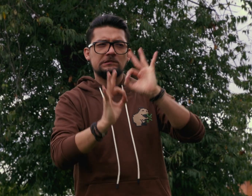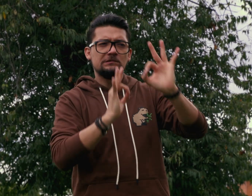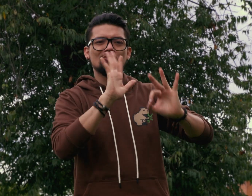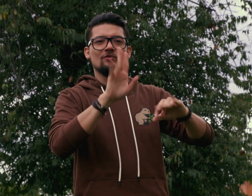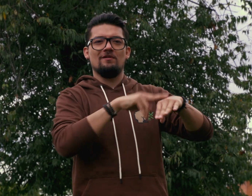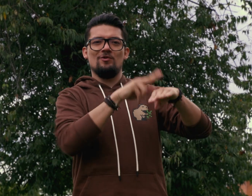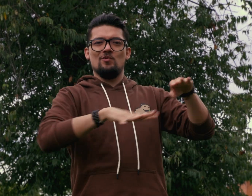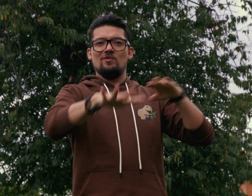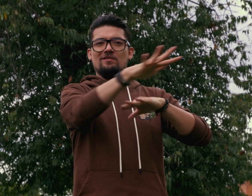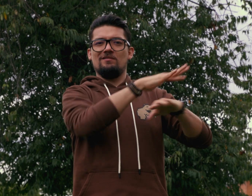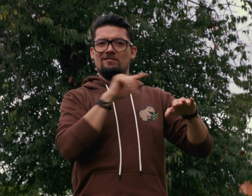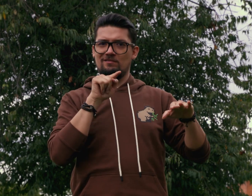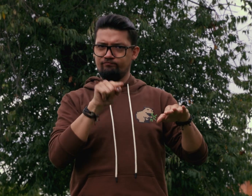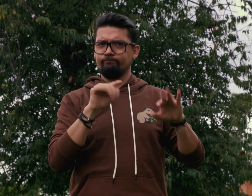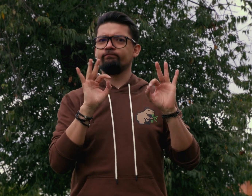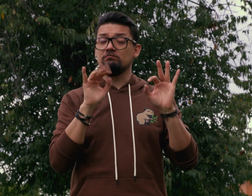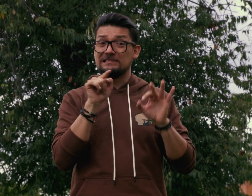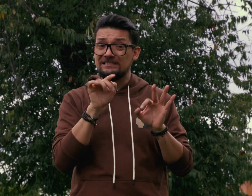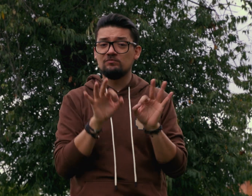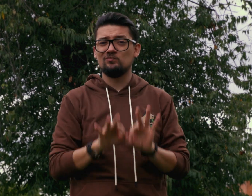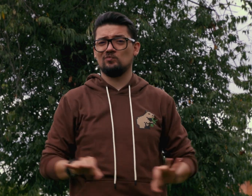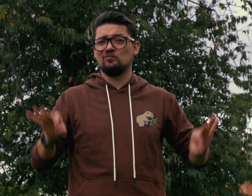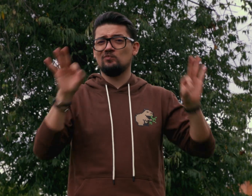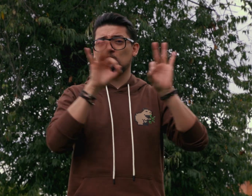indispensable para la generación de agua.